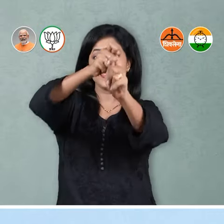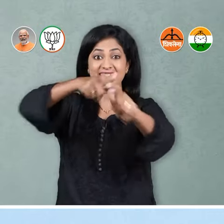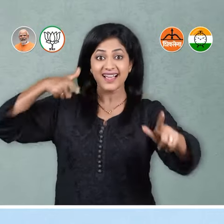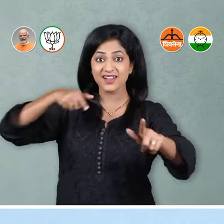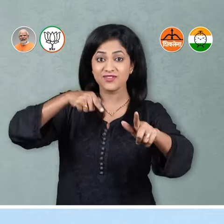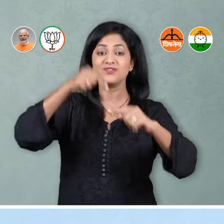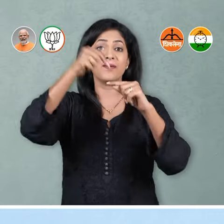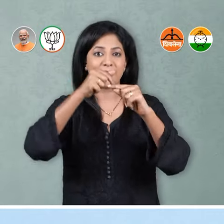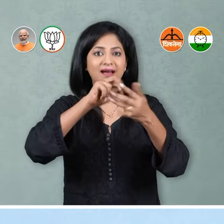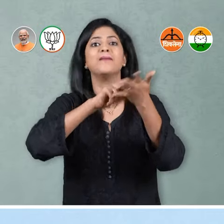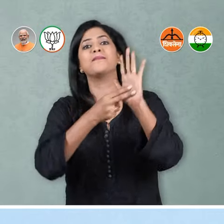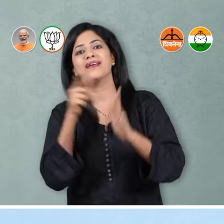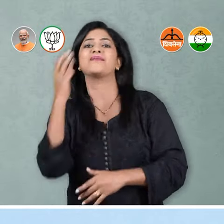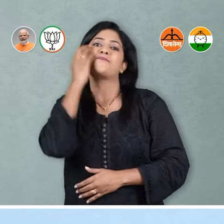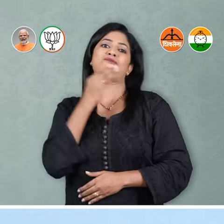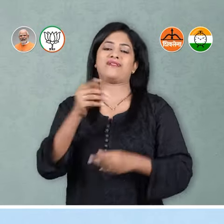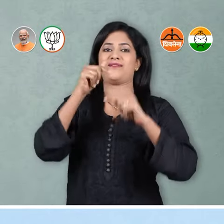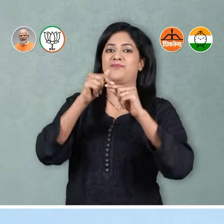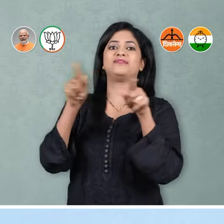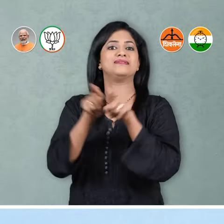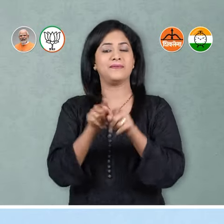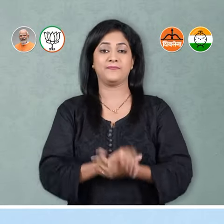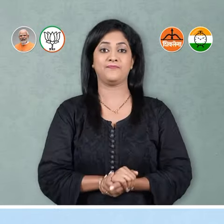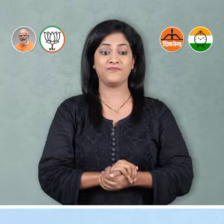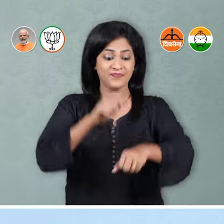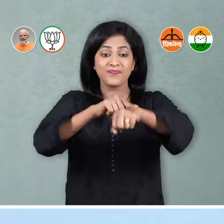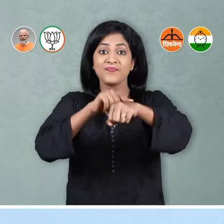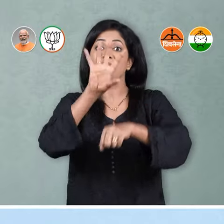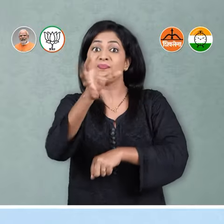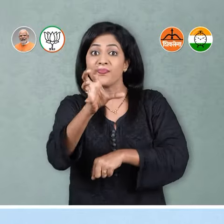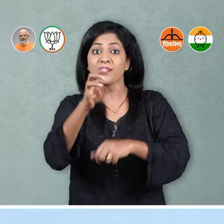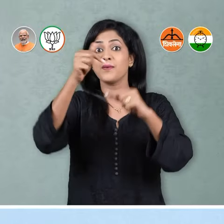दनुश्य बानाला मत मंजे मोदी ना मत